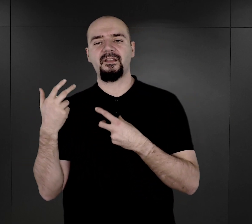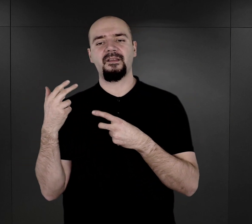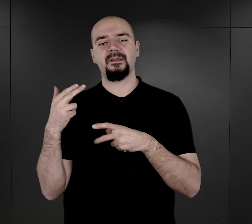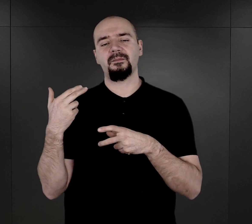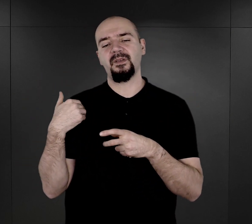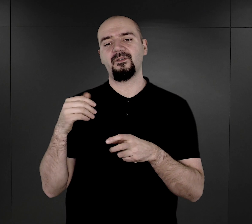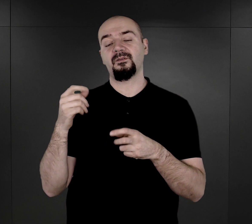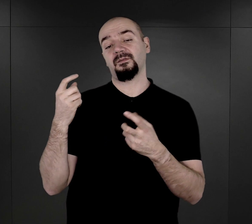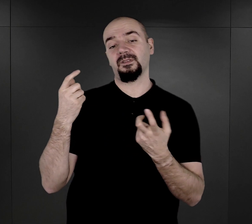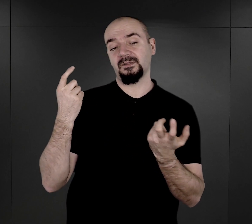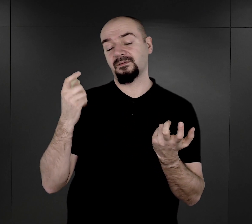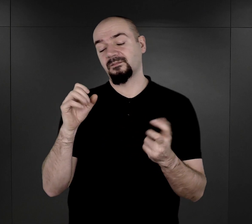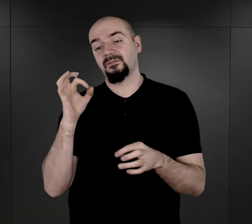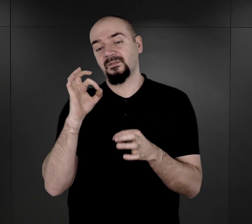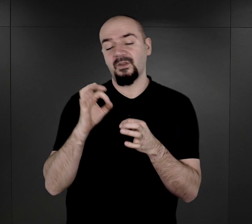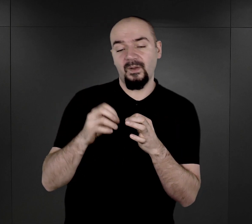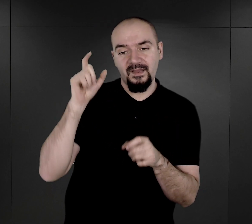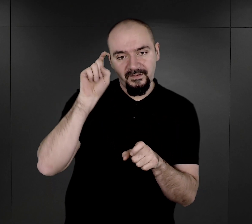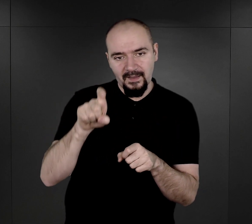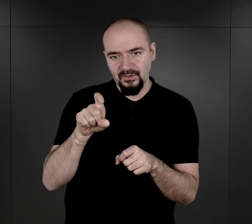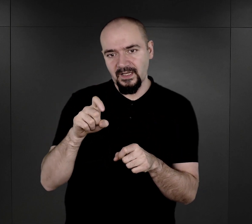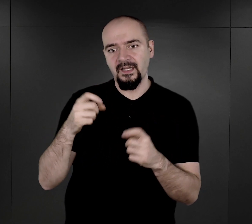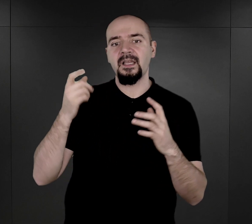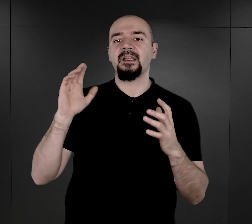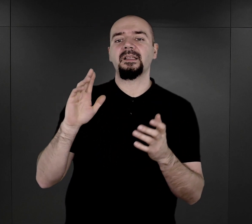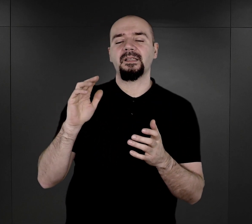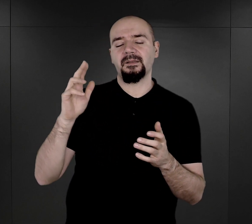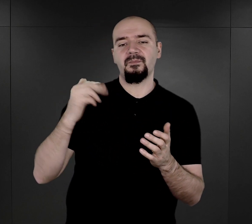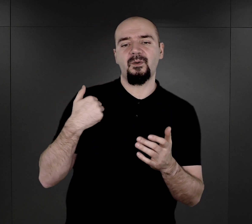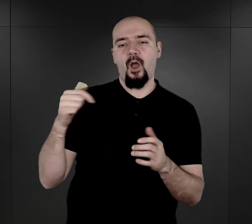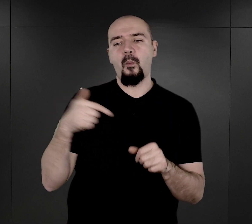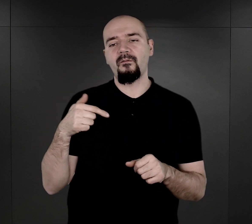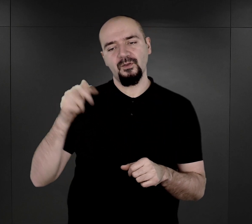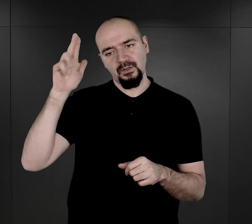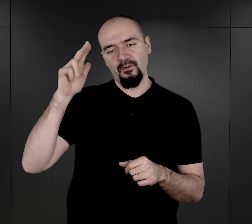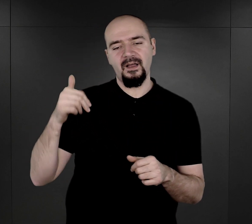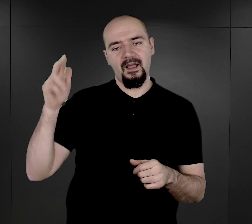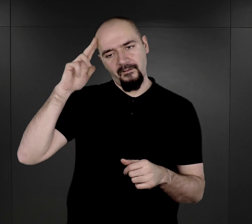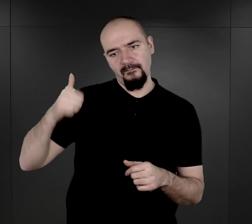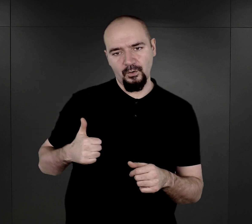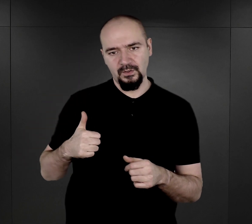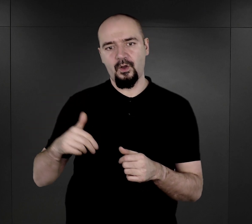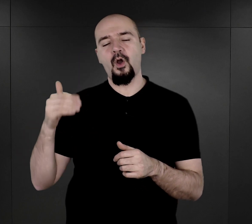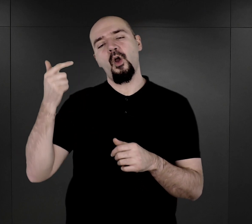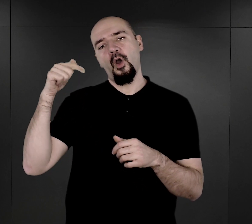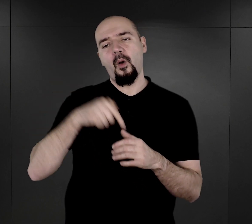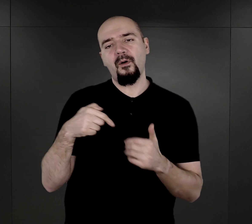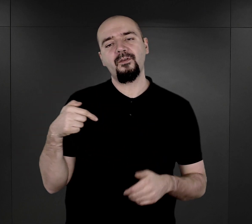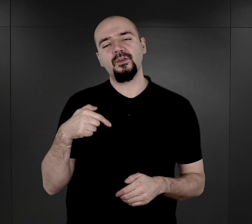że właśnie w Niemczech, ze względu na obowiązek służby wojskowej, obowiązek szkolny, no i osiadły tryb życia,